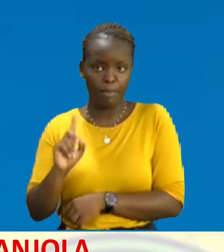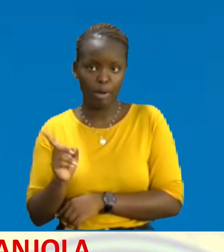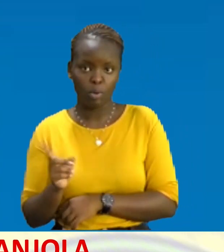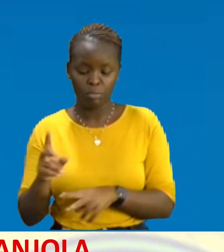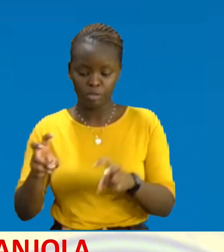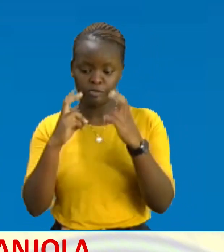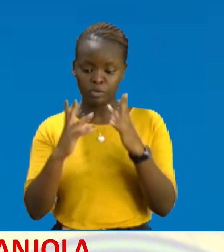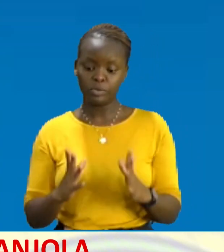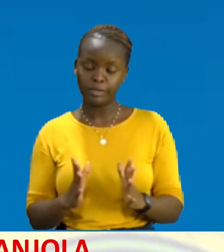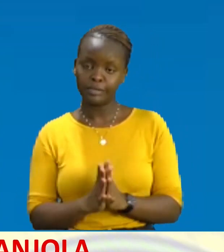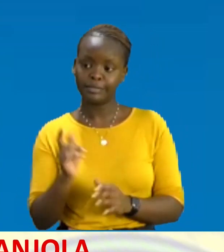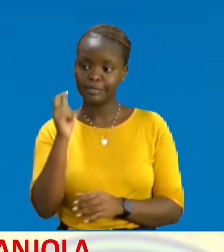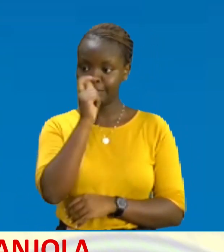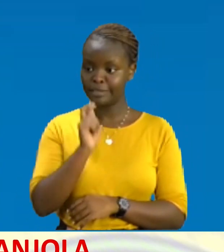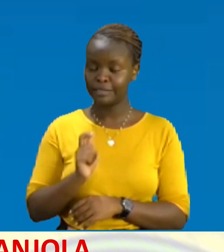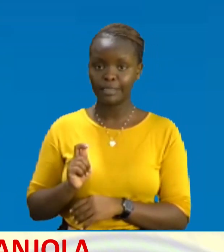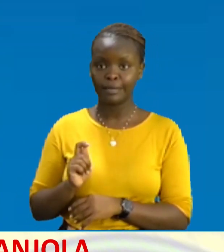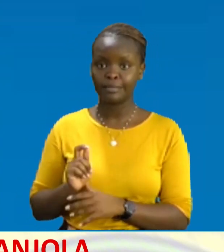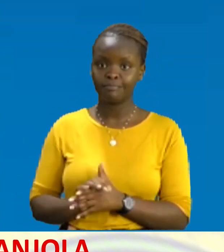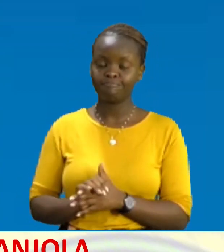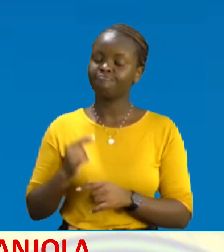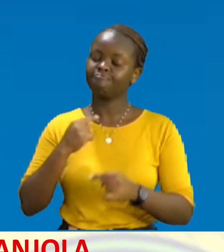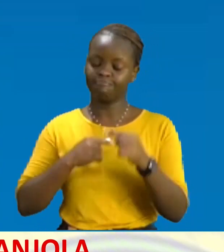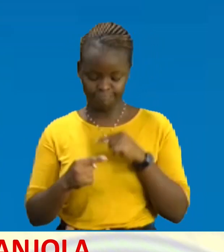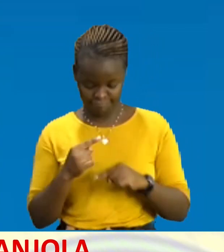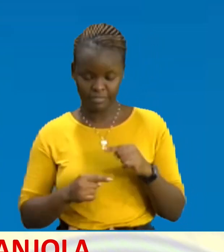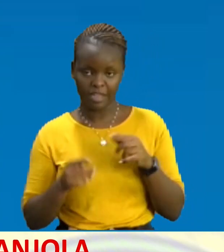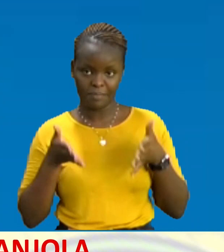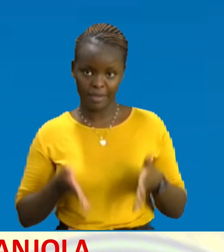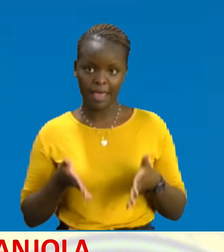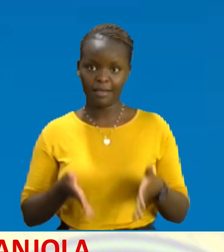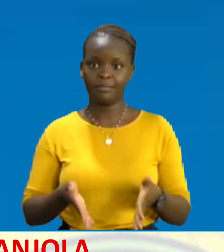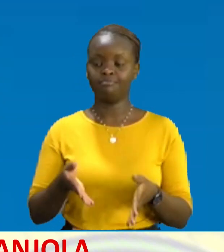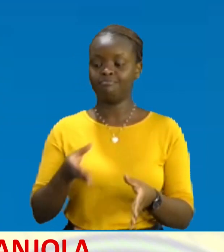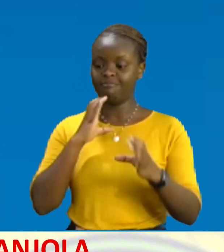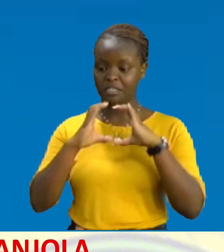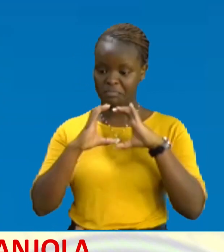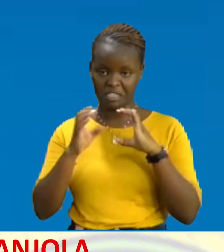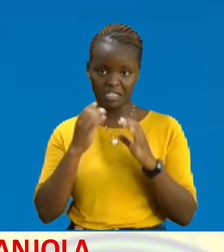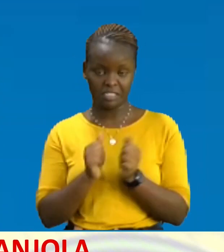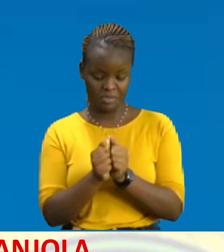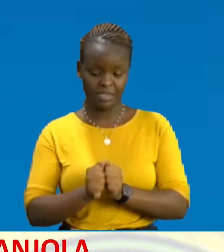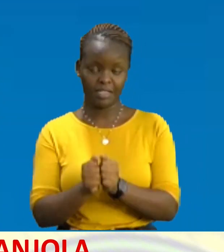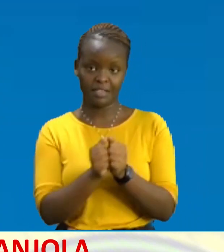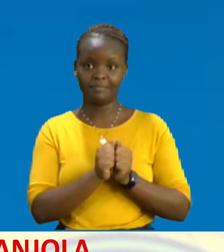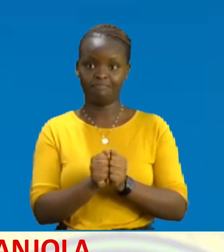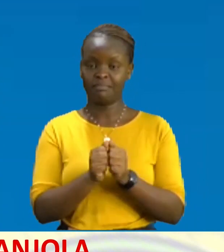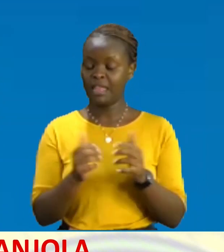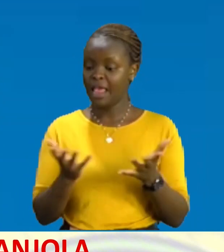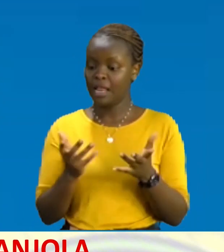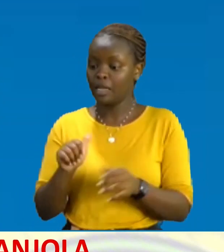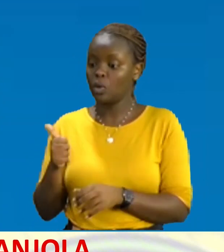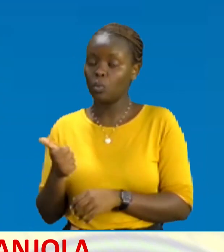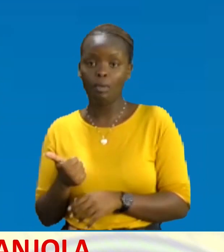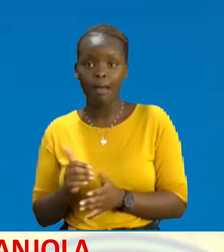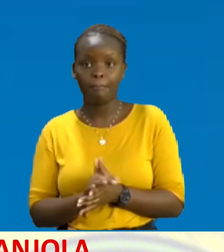Watazamaji wangu Watazania Atakuja Atakuja Kwa hili Tukawezi Kwa na mazumzo Pamoja Malipupoto Natutazama